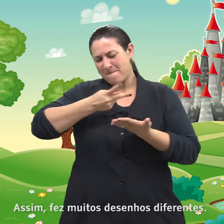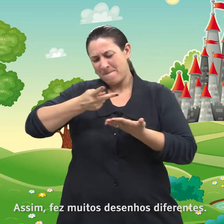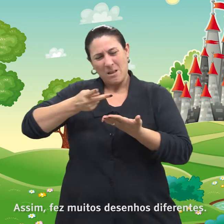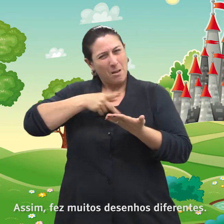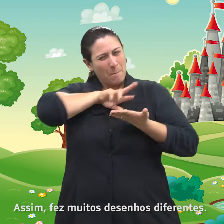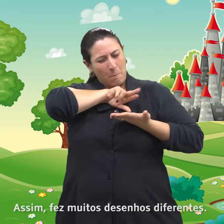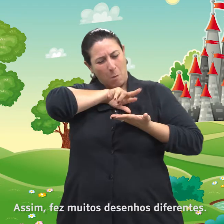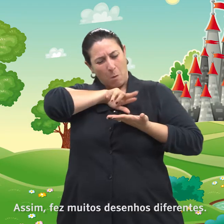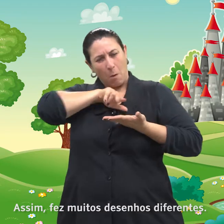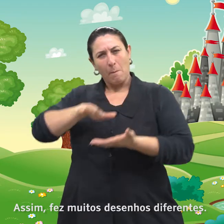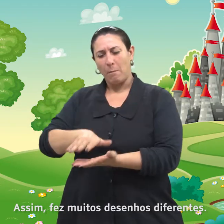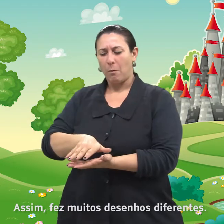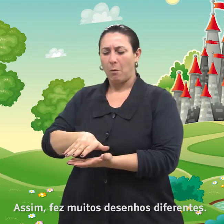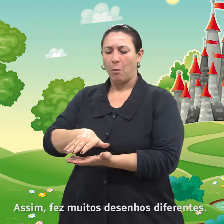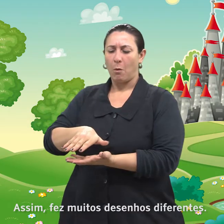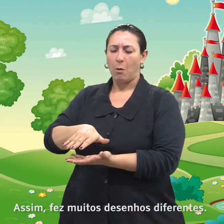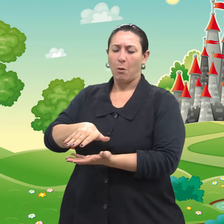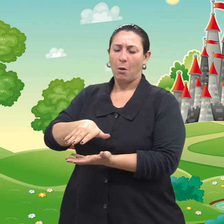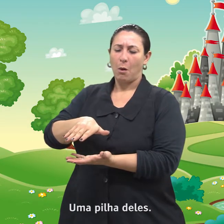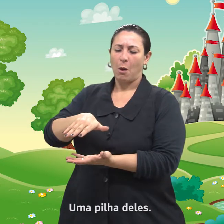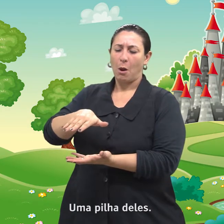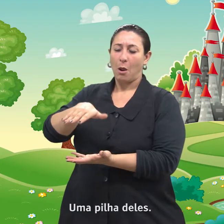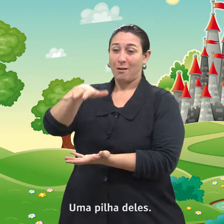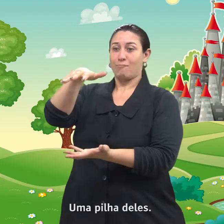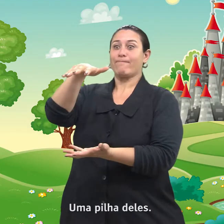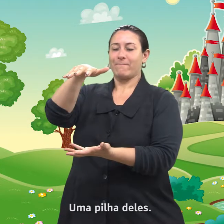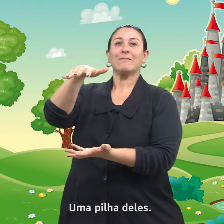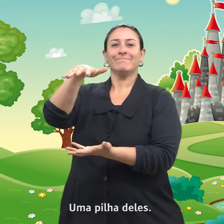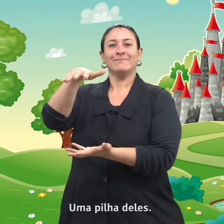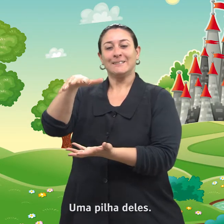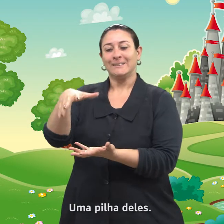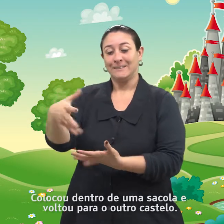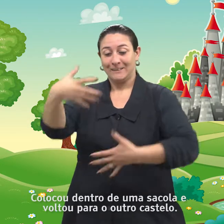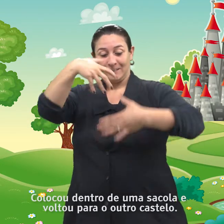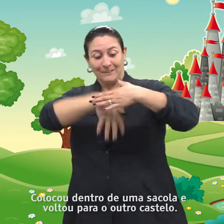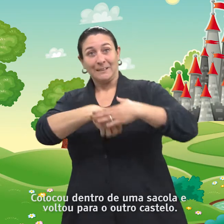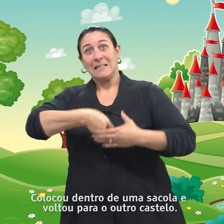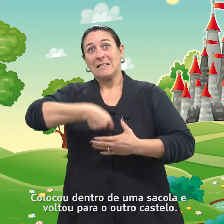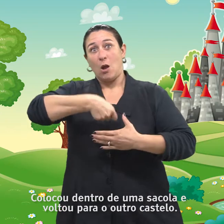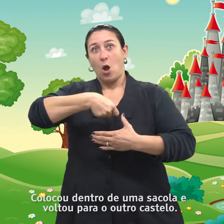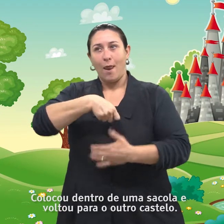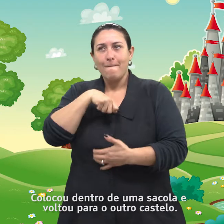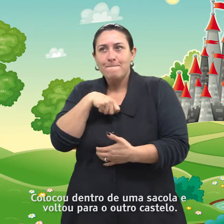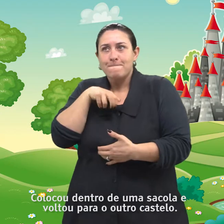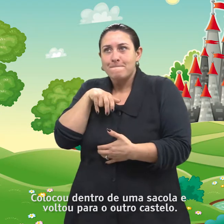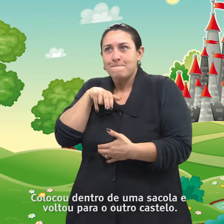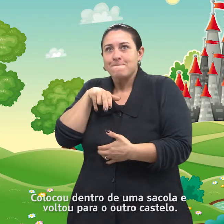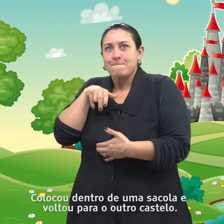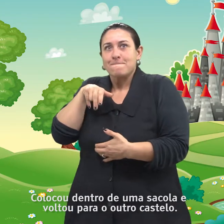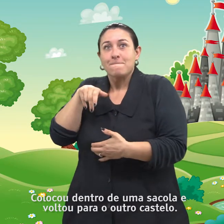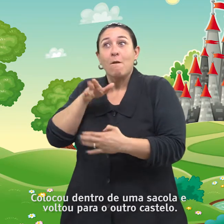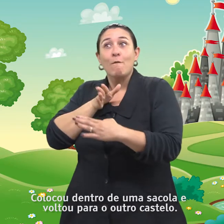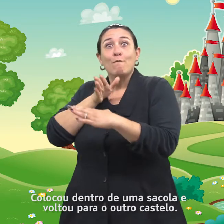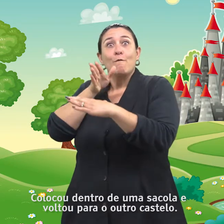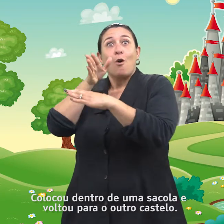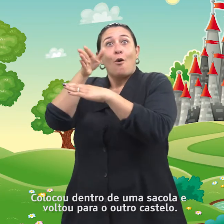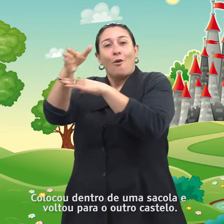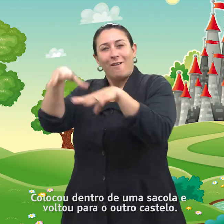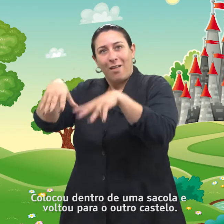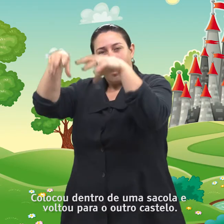muitos desenhos diferentes, uma pilha deles e colocou dentro de uma sacola e voltou para